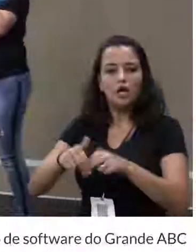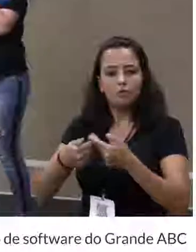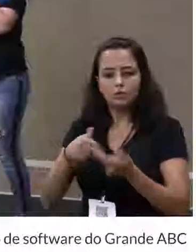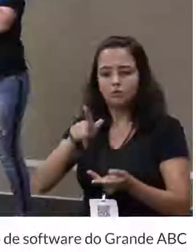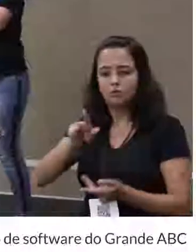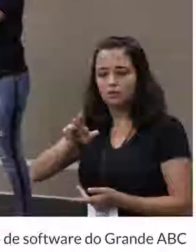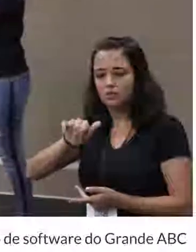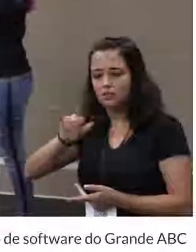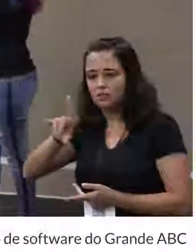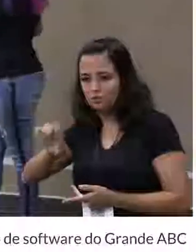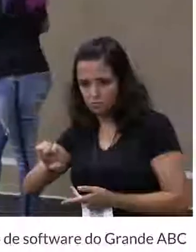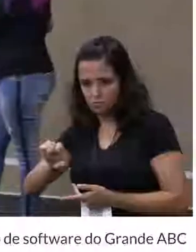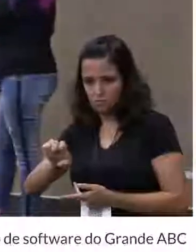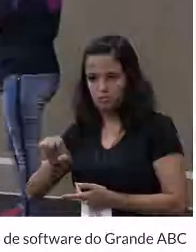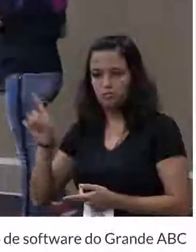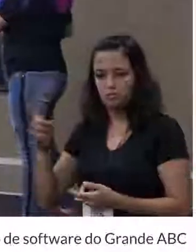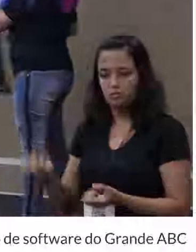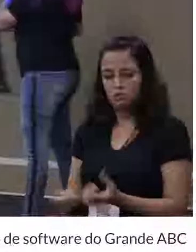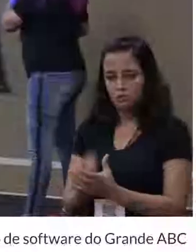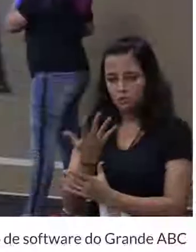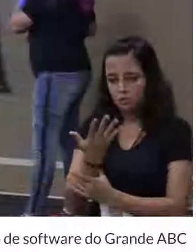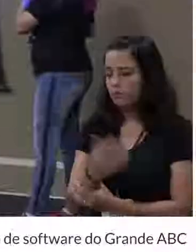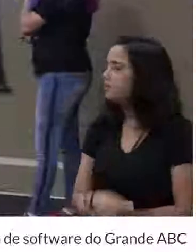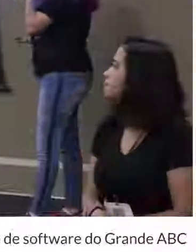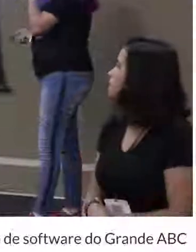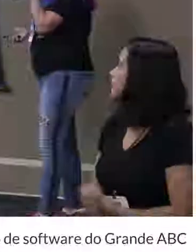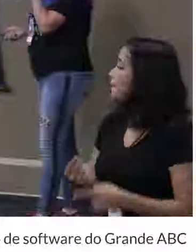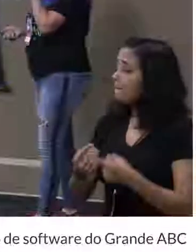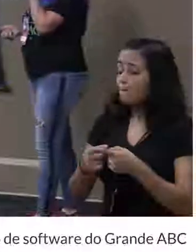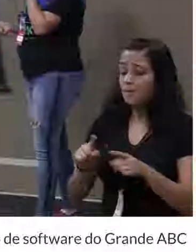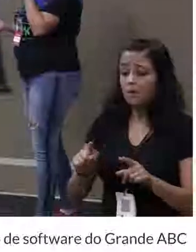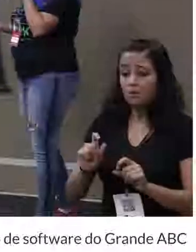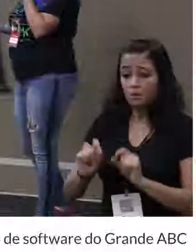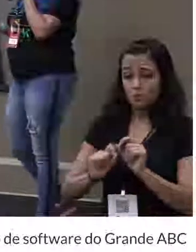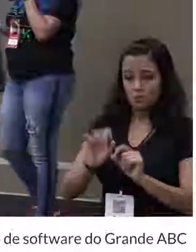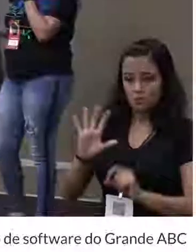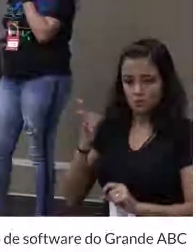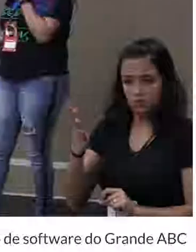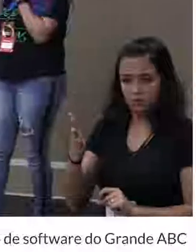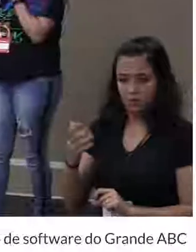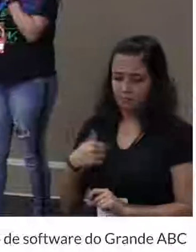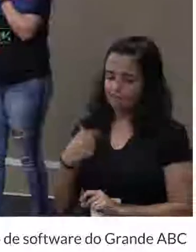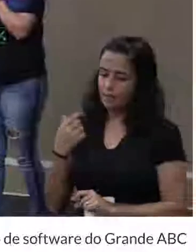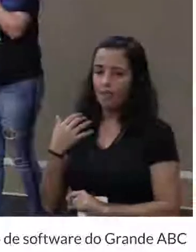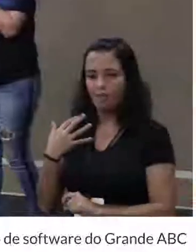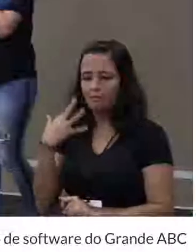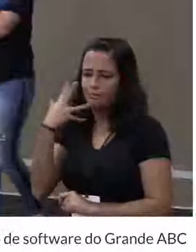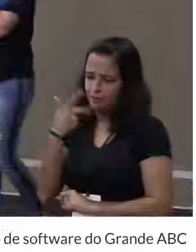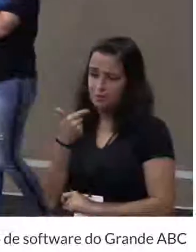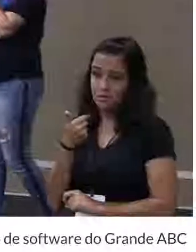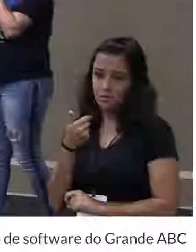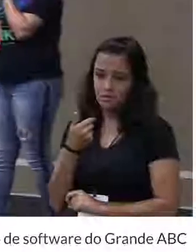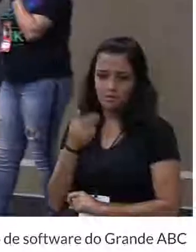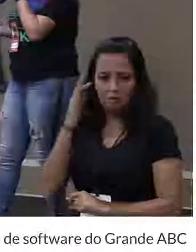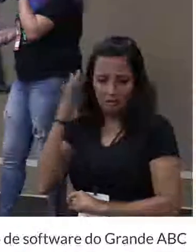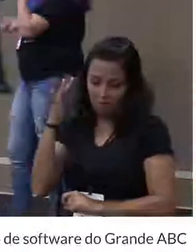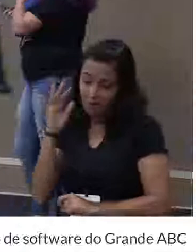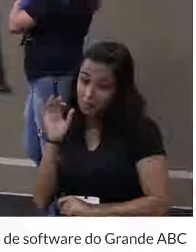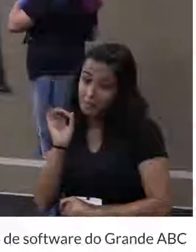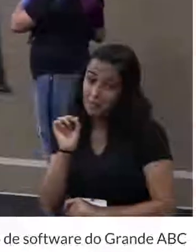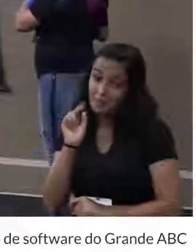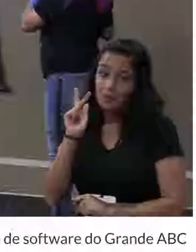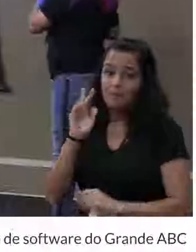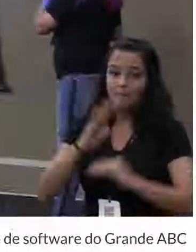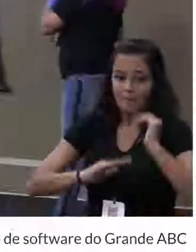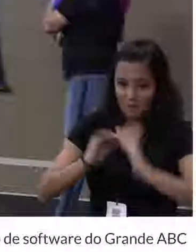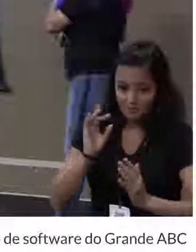layout. Beleza? Só que assim, nem tudo é tão bonito. É tudo lindo, maravilhoso, eu estou falando aqui